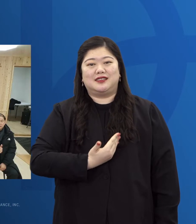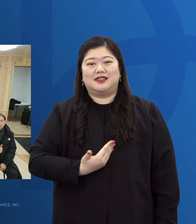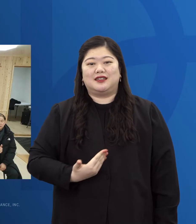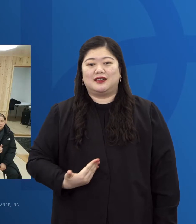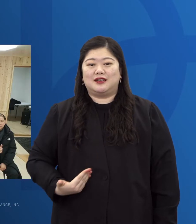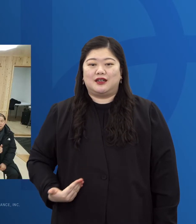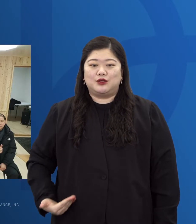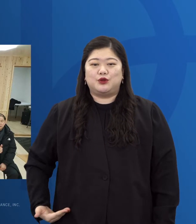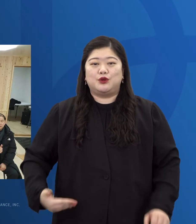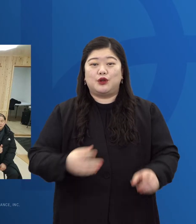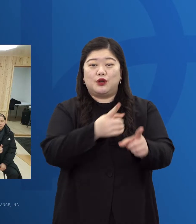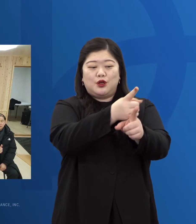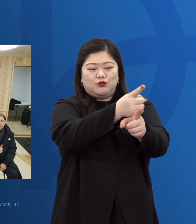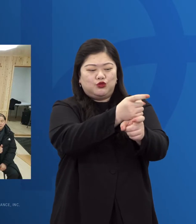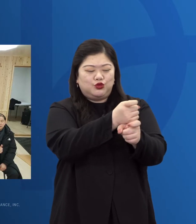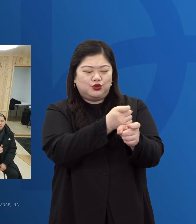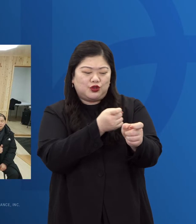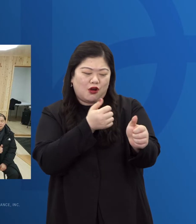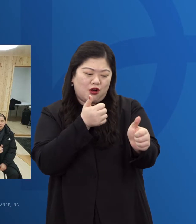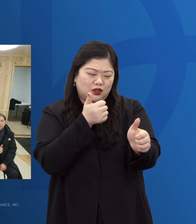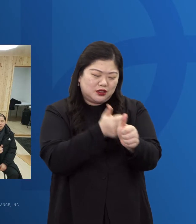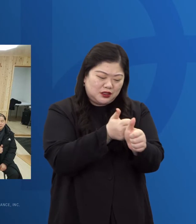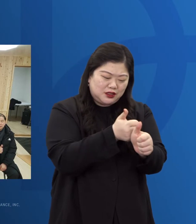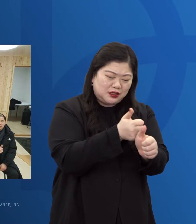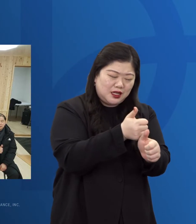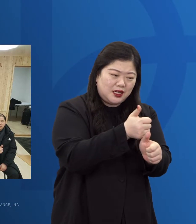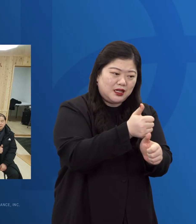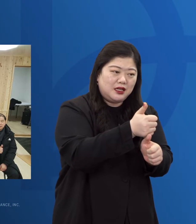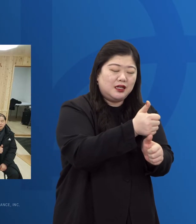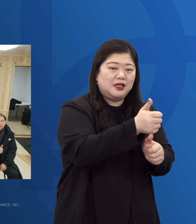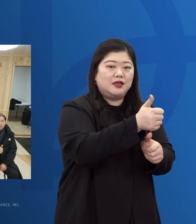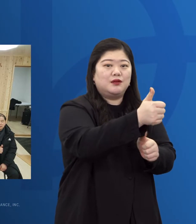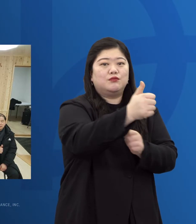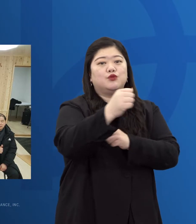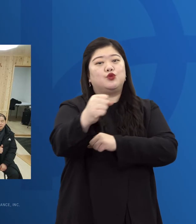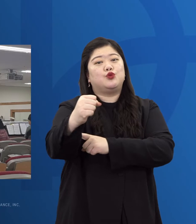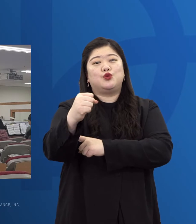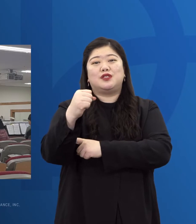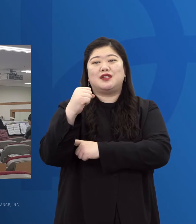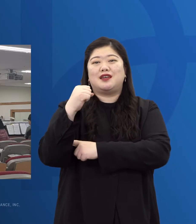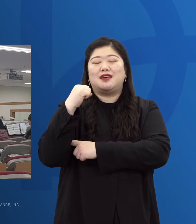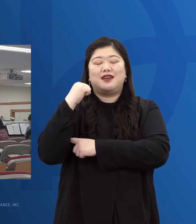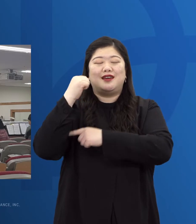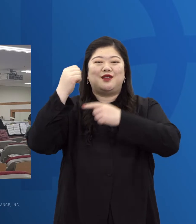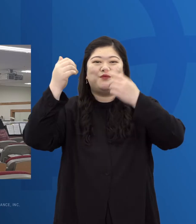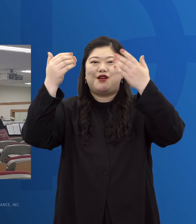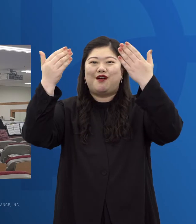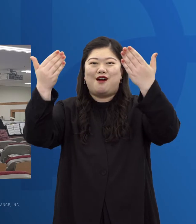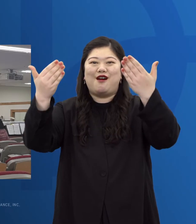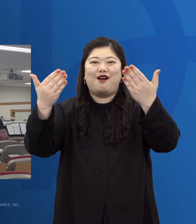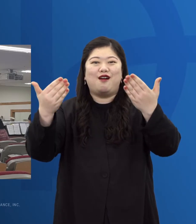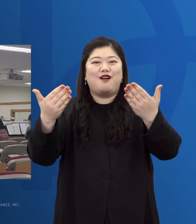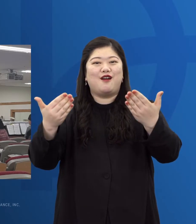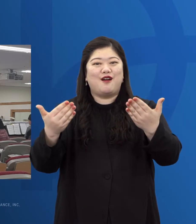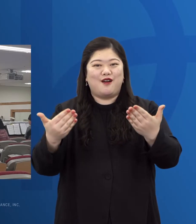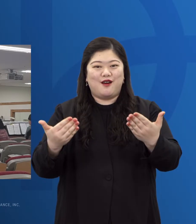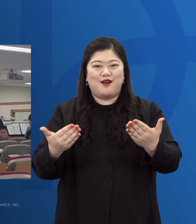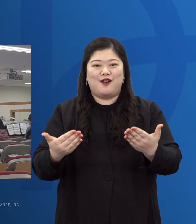원수를 무너뜨릴 힘주시며